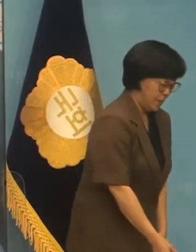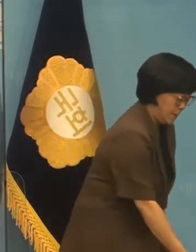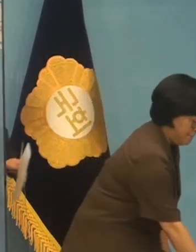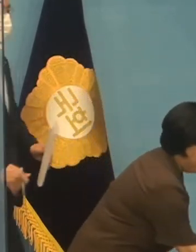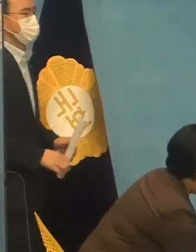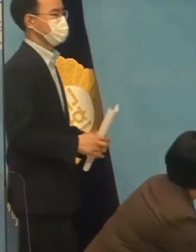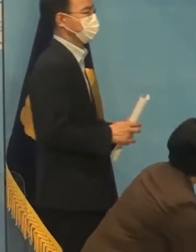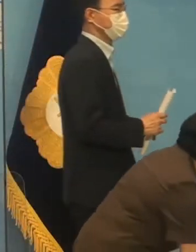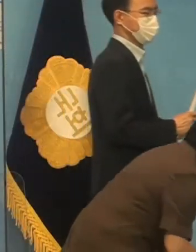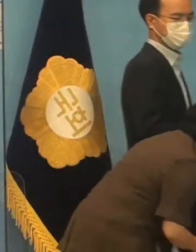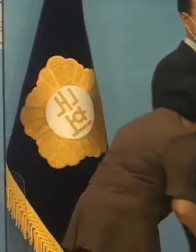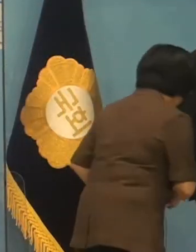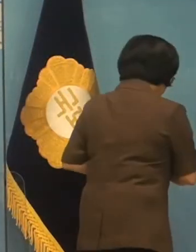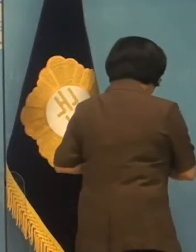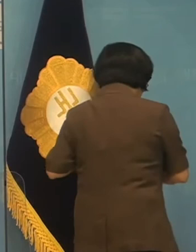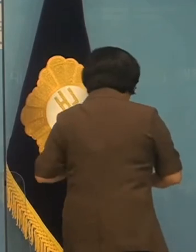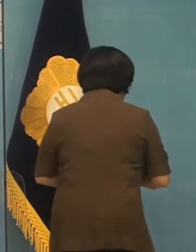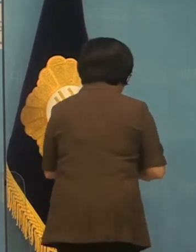알겠습니다. 감사합니다. 감사합니다.